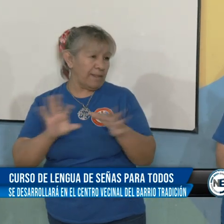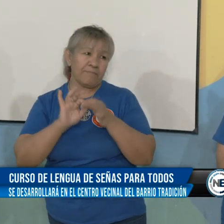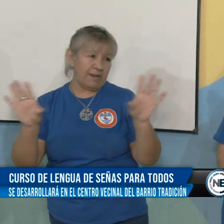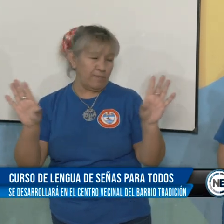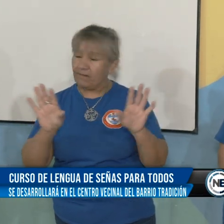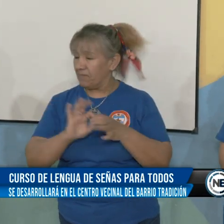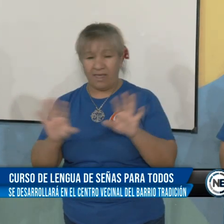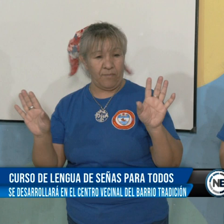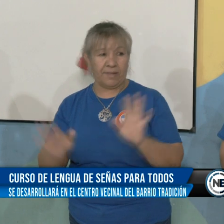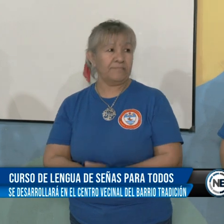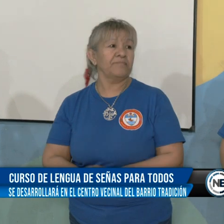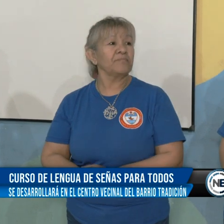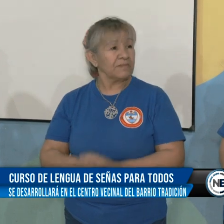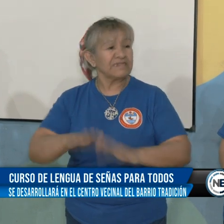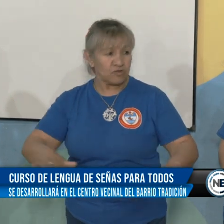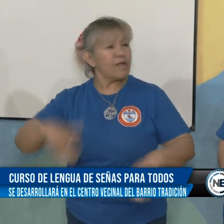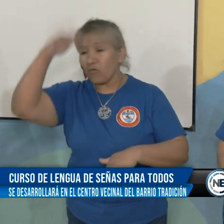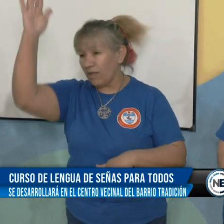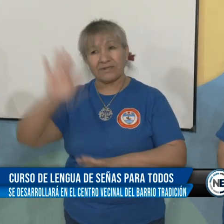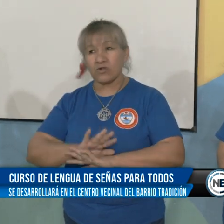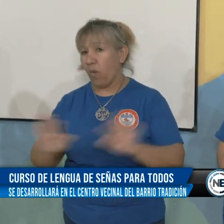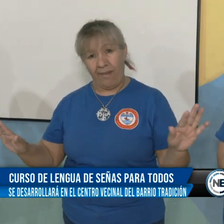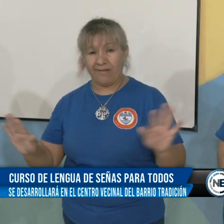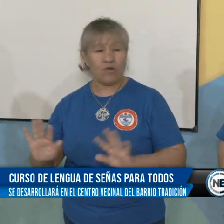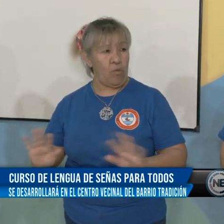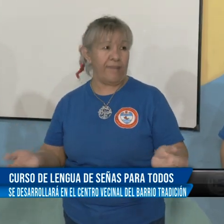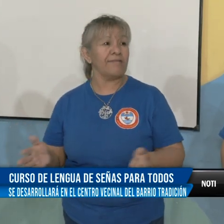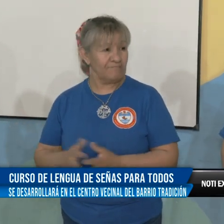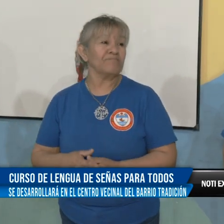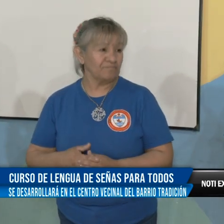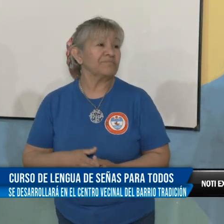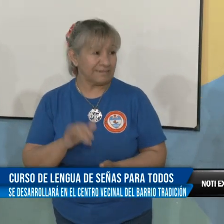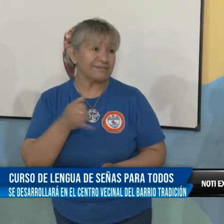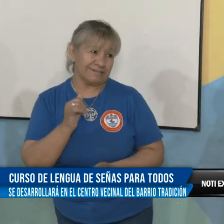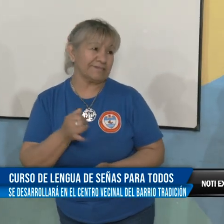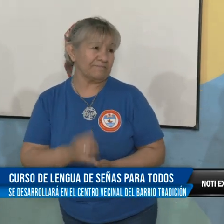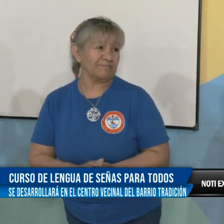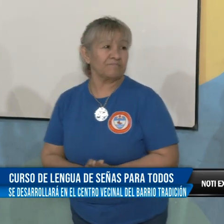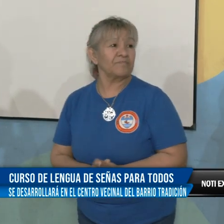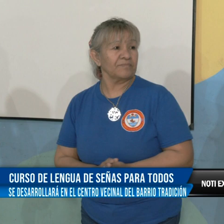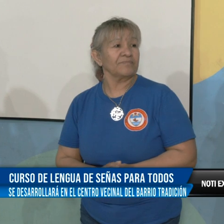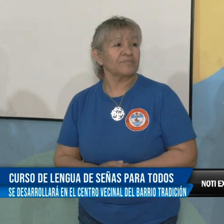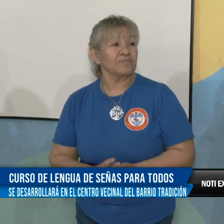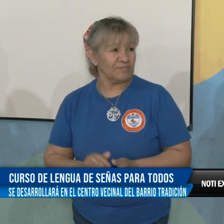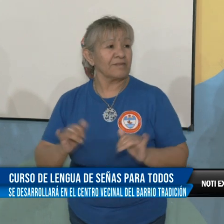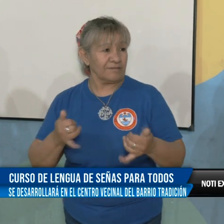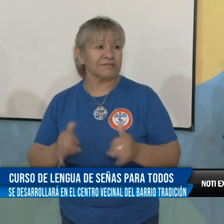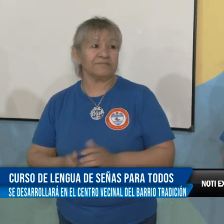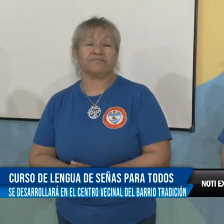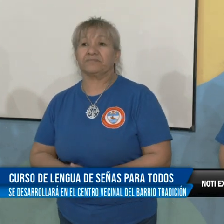cualquiera. Desde los niños hasta adultos, que es importante que los niños también, ellos desde comiencen, desde niño,